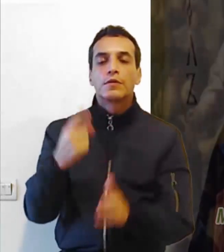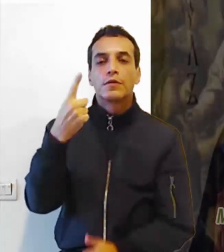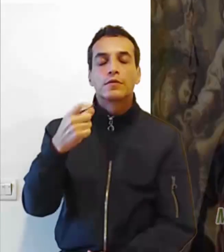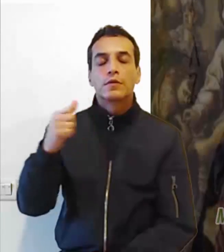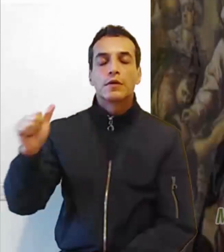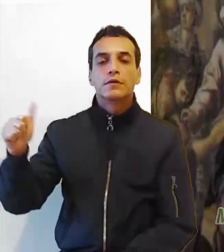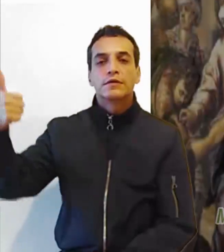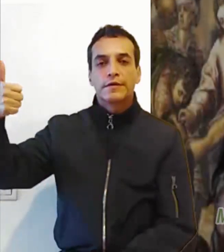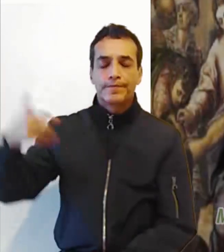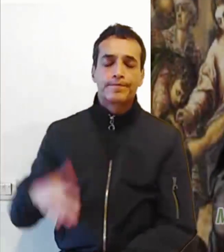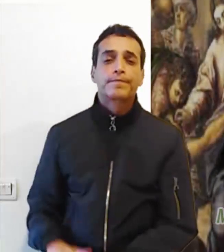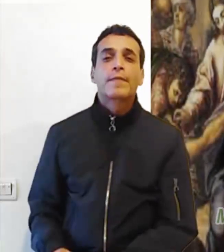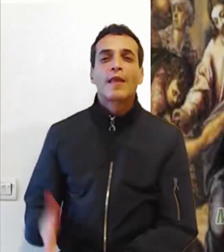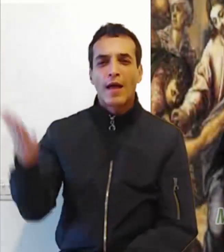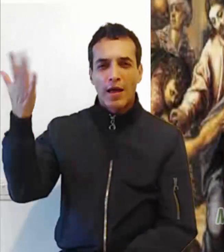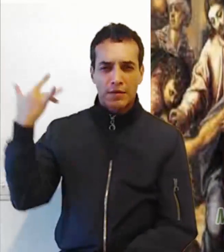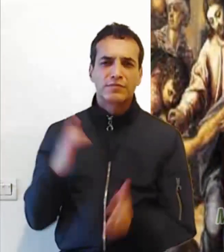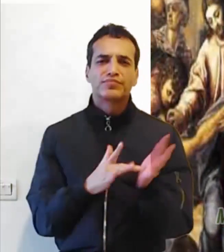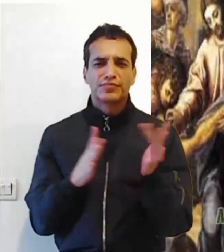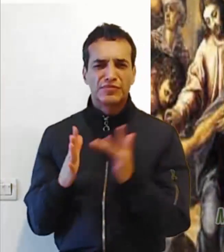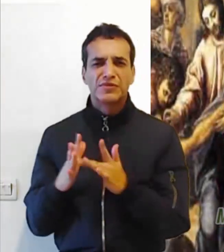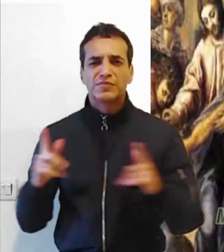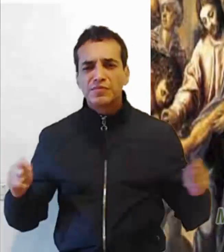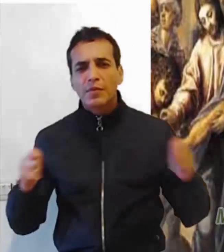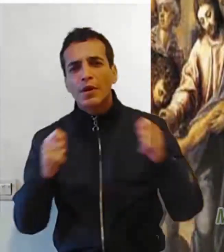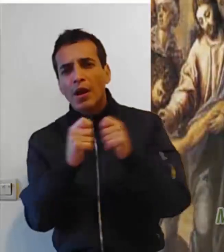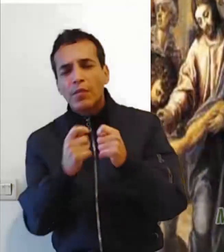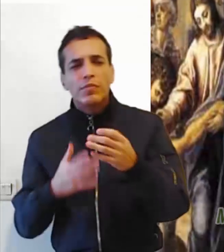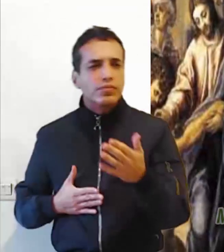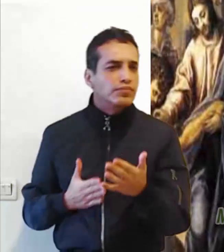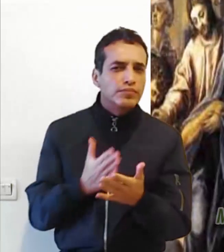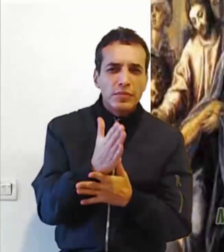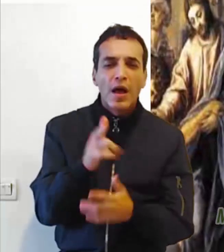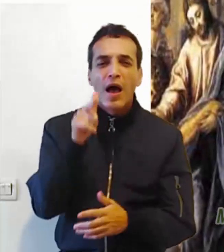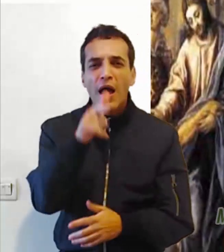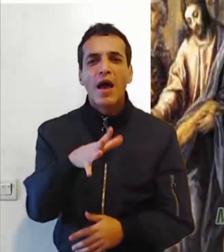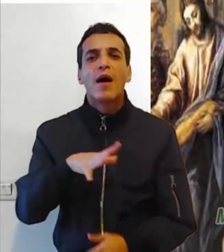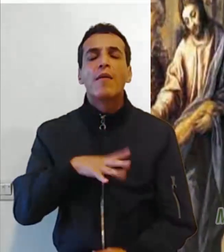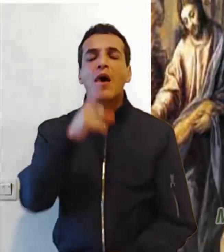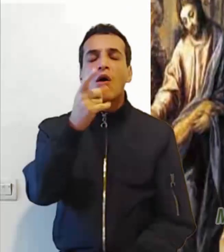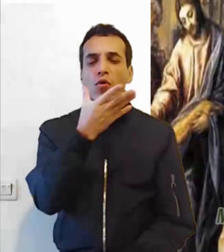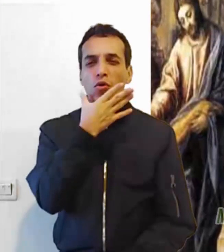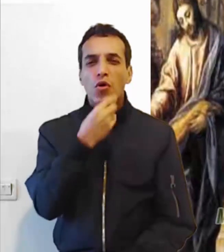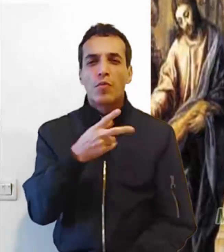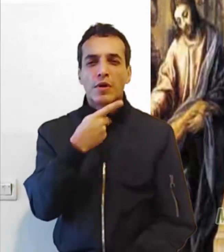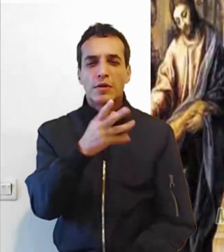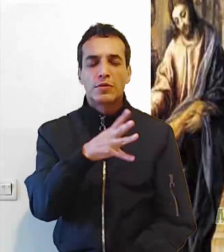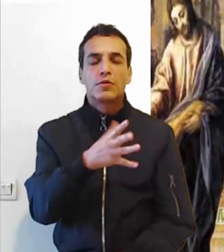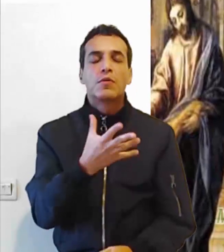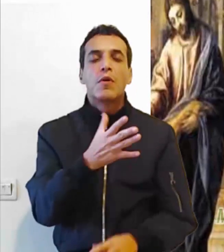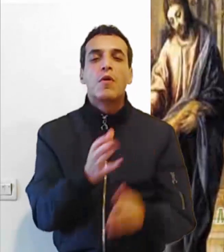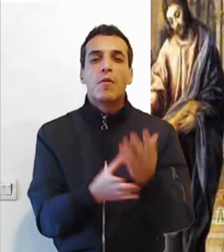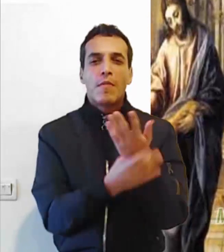6 En aquel tiempo, Jesús entró en la sinagoga, donde había un hombre que tenía atullida una mano.